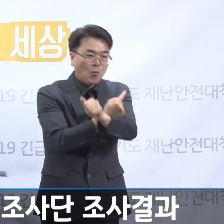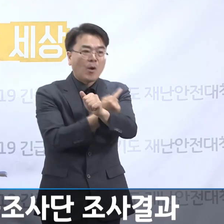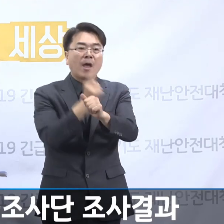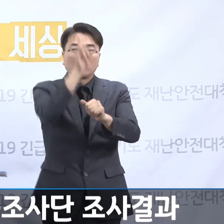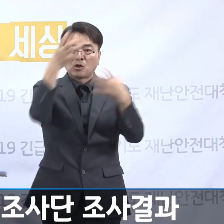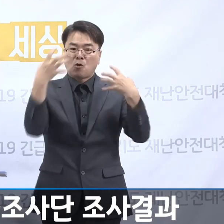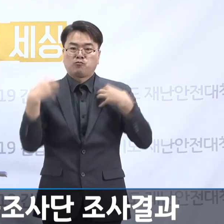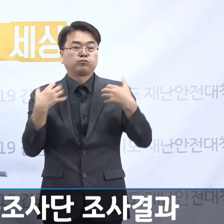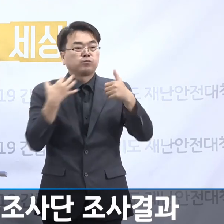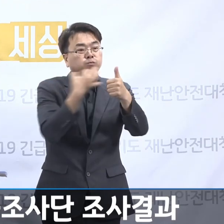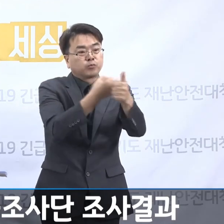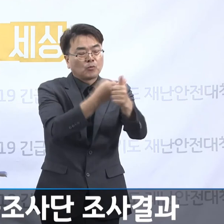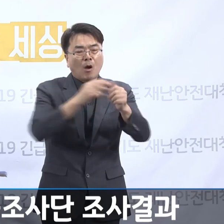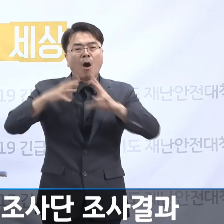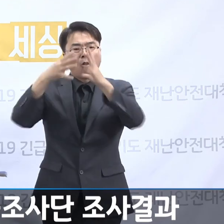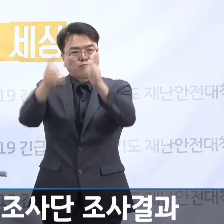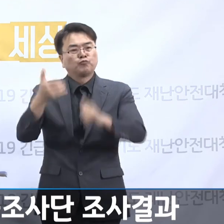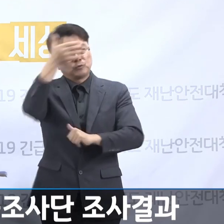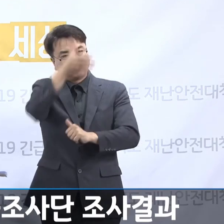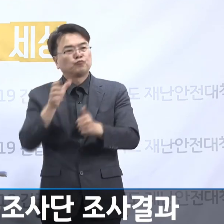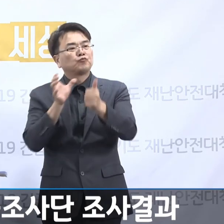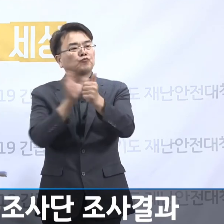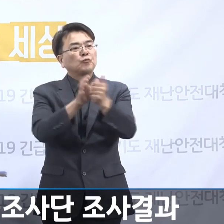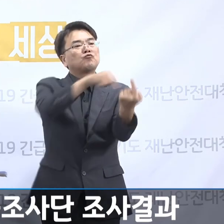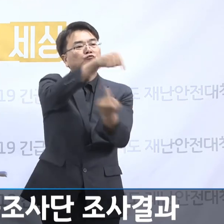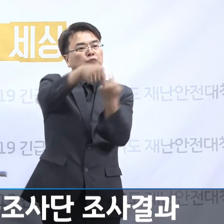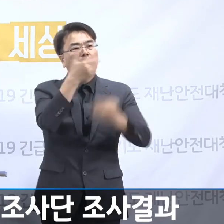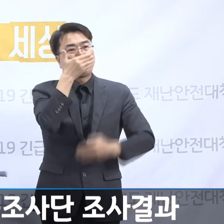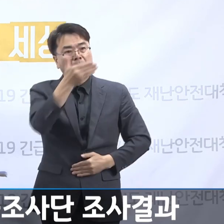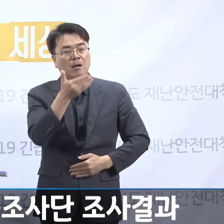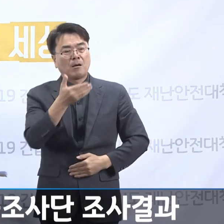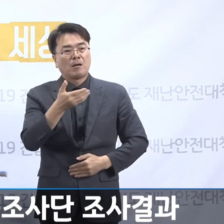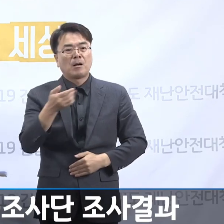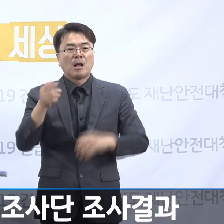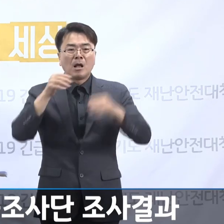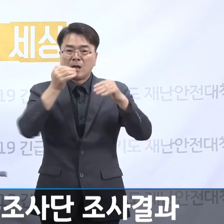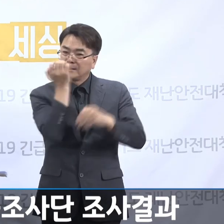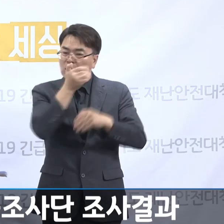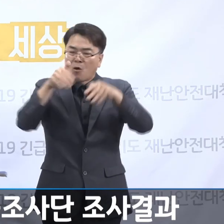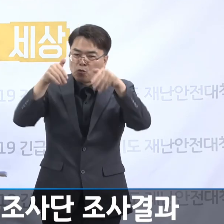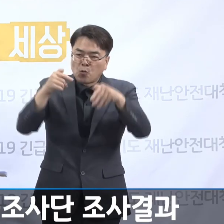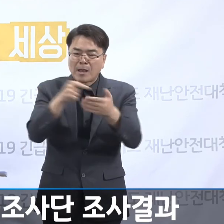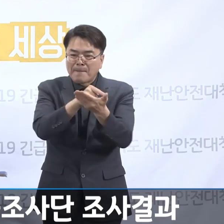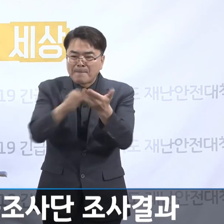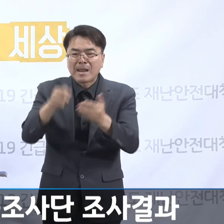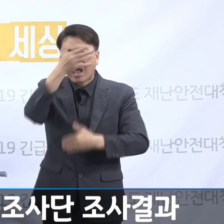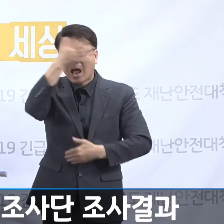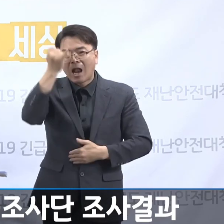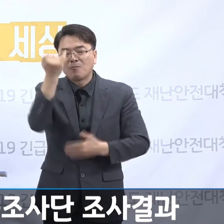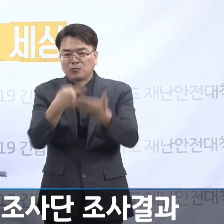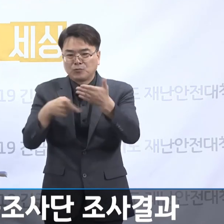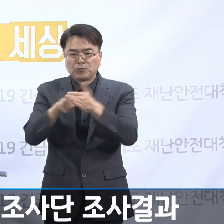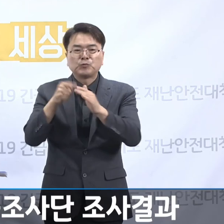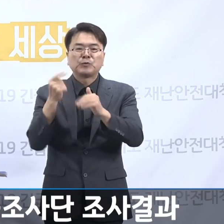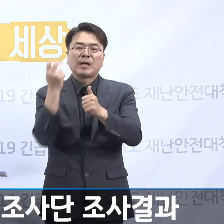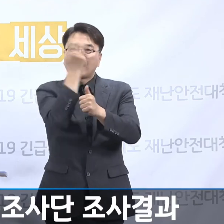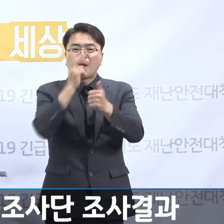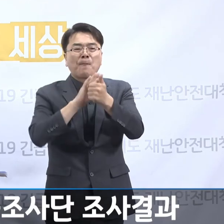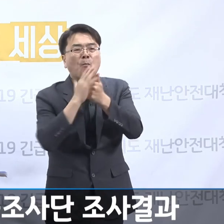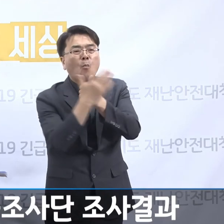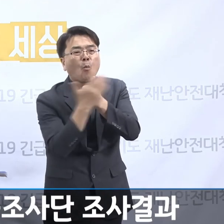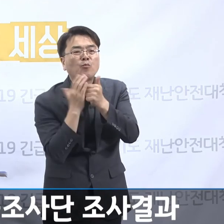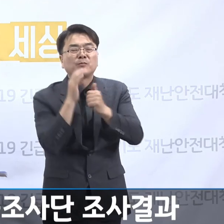보조금 지원과 함께 국민들의 후원으로 운영되며 위안부 피해자 할머니들의 아픔을 보듬는 곳입니다.